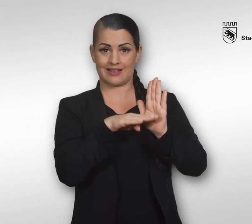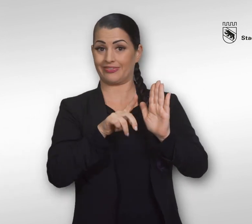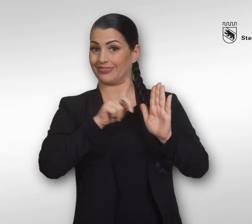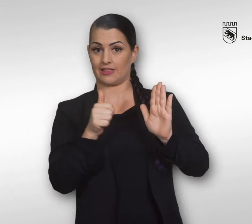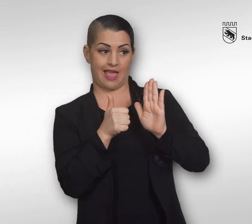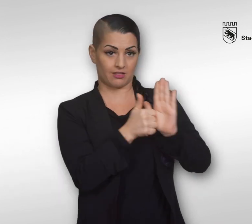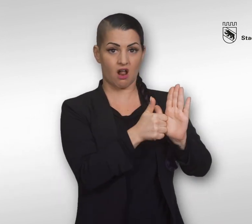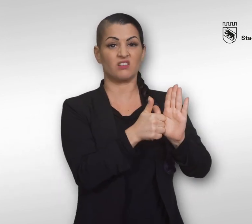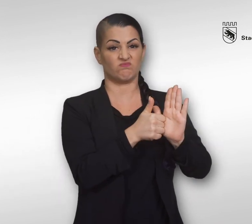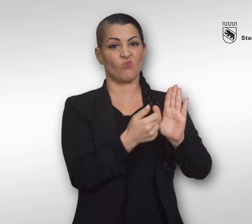nicht eingehalten werden.